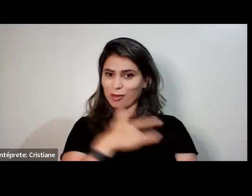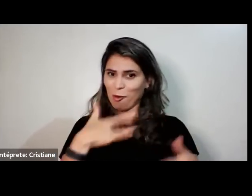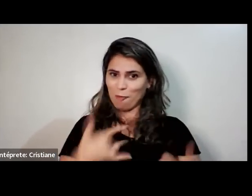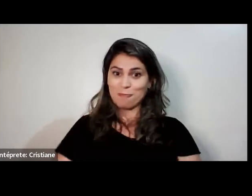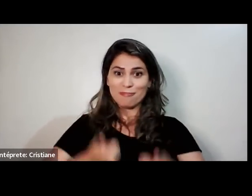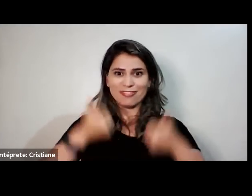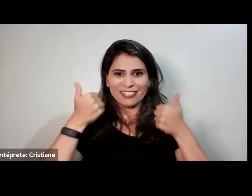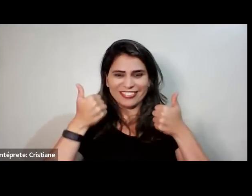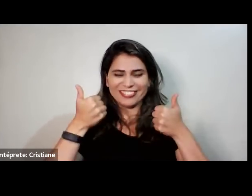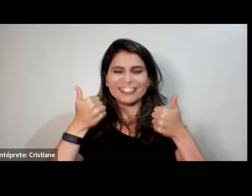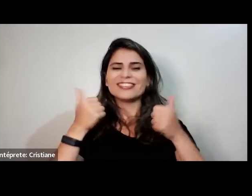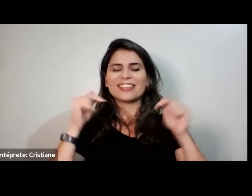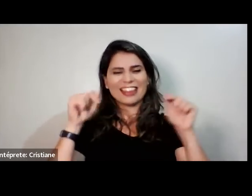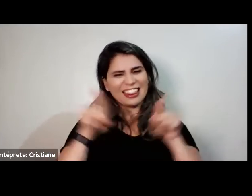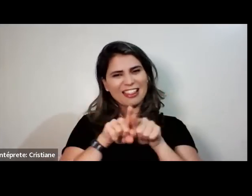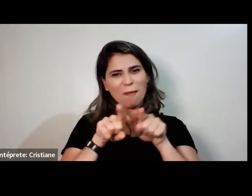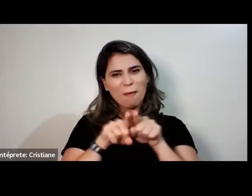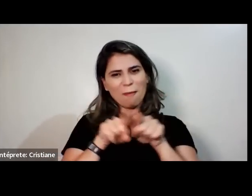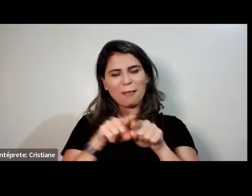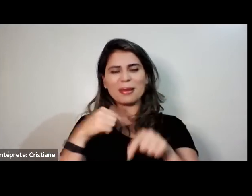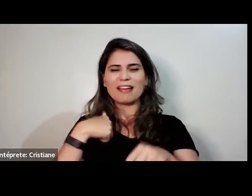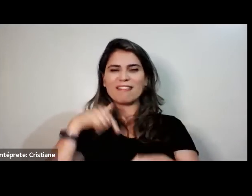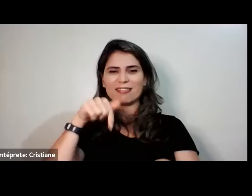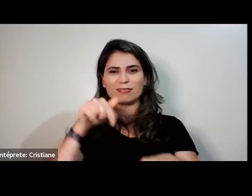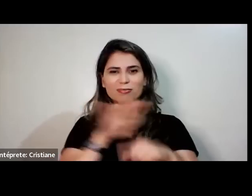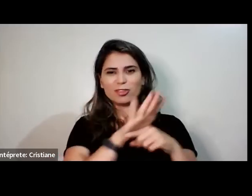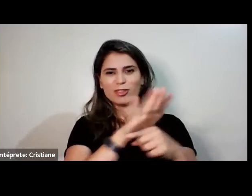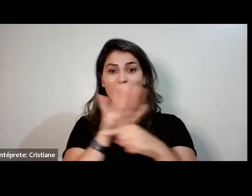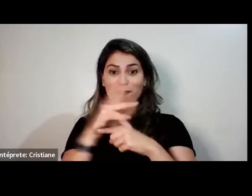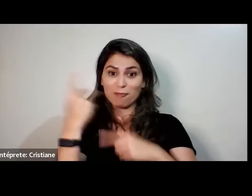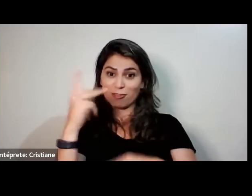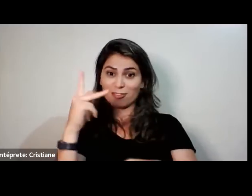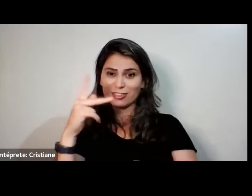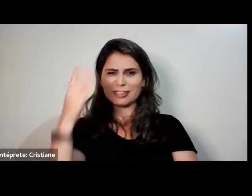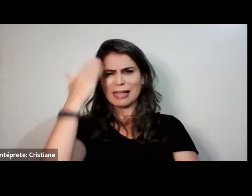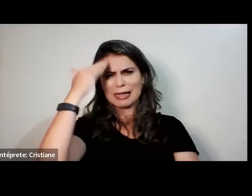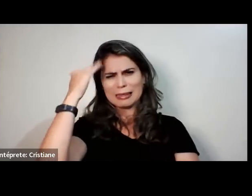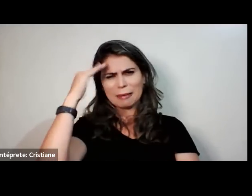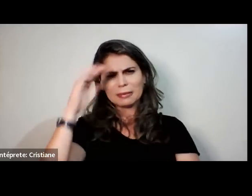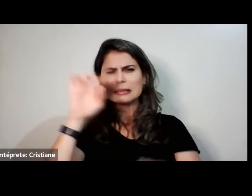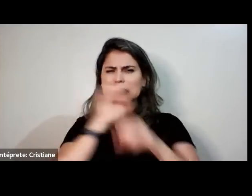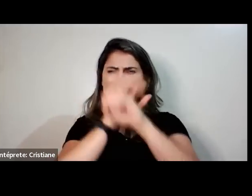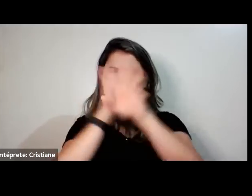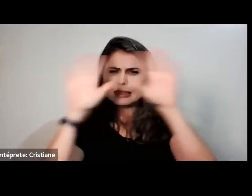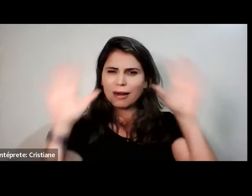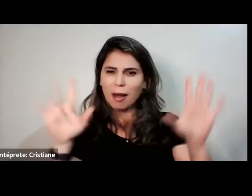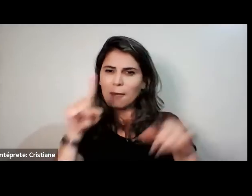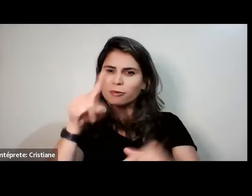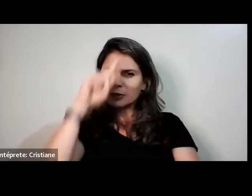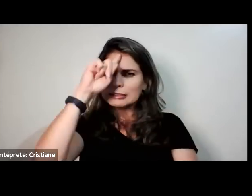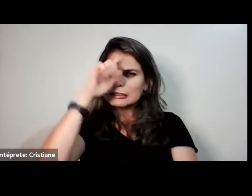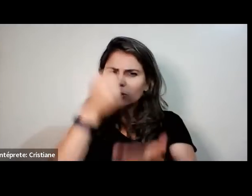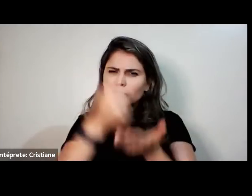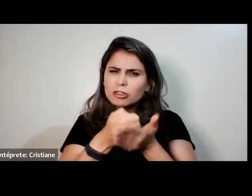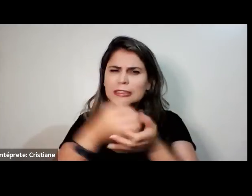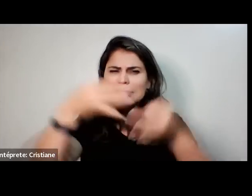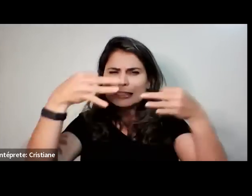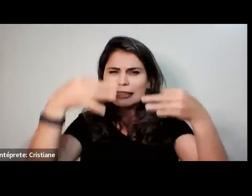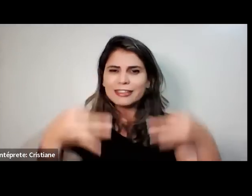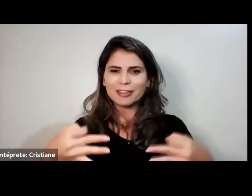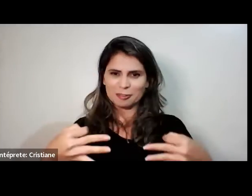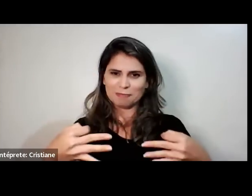melhor para tomar boas atitudes, tomar boas decisões. Então, fica aqui, mais uma vez, o meu muito obrigado.